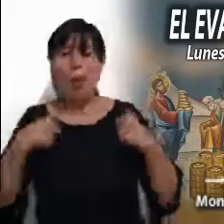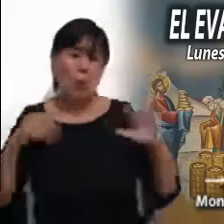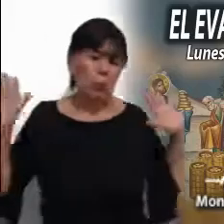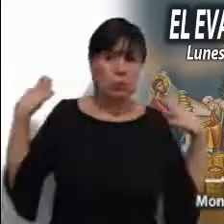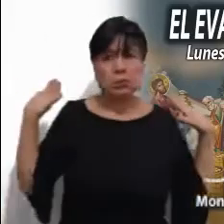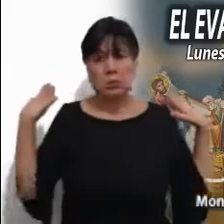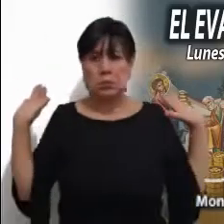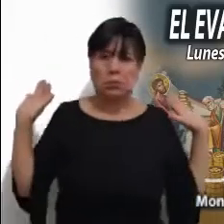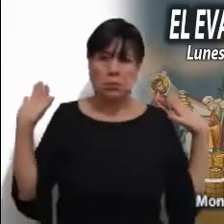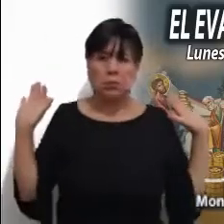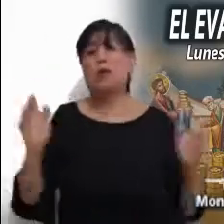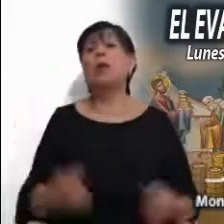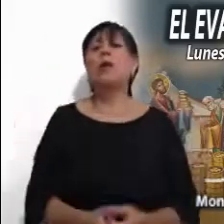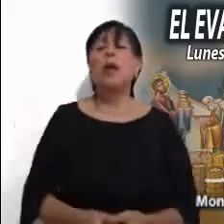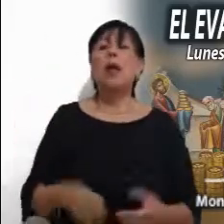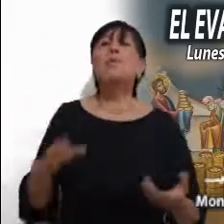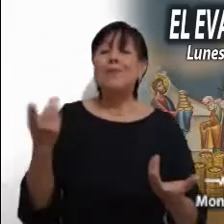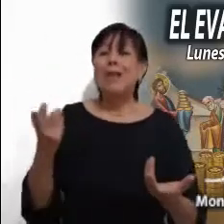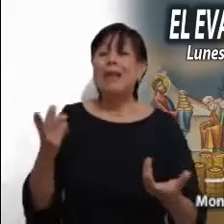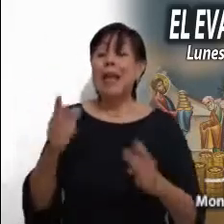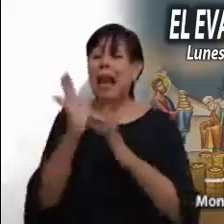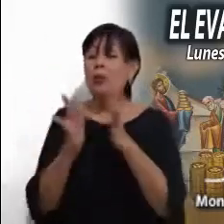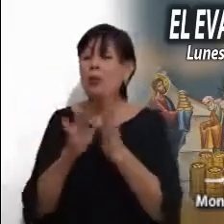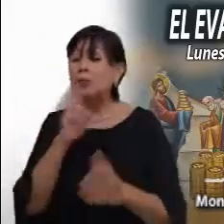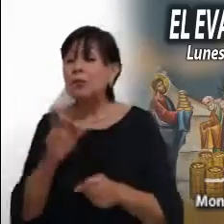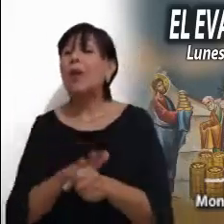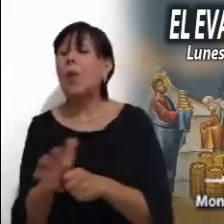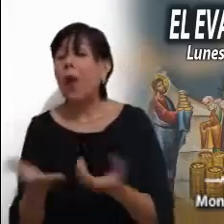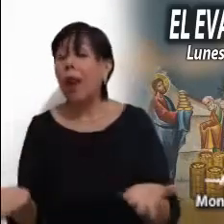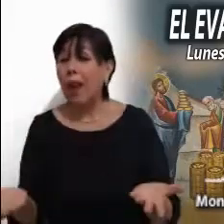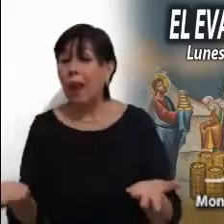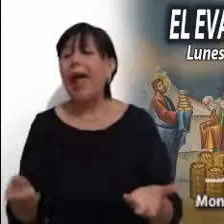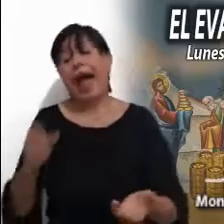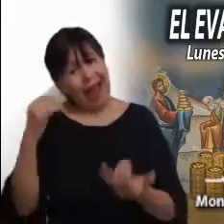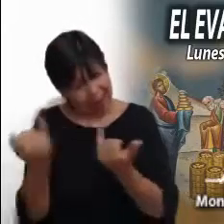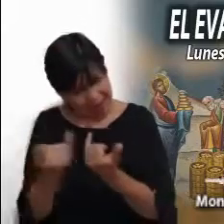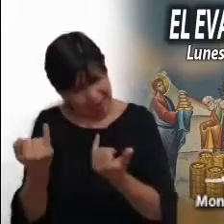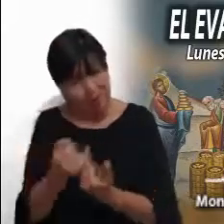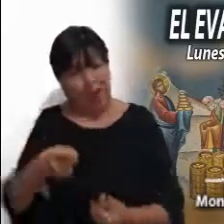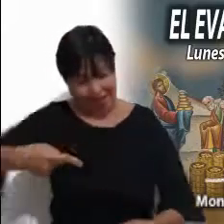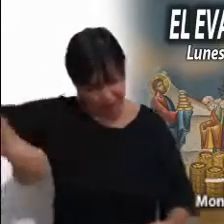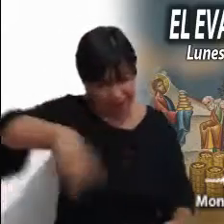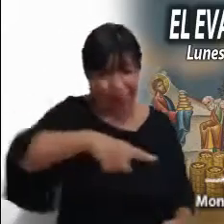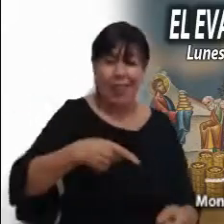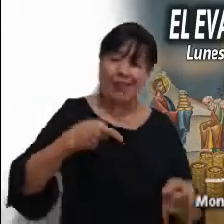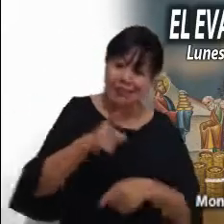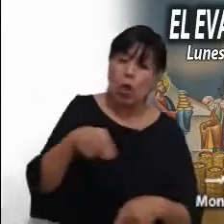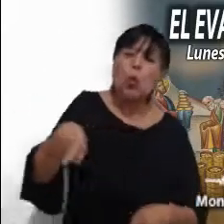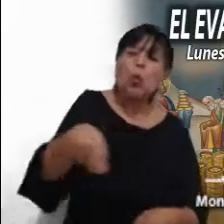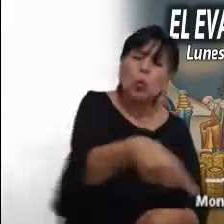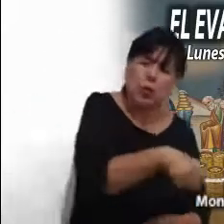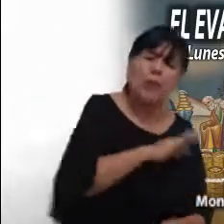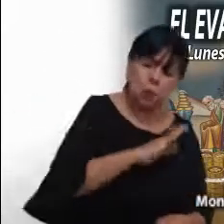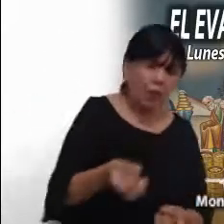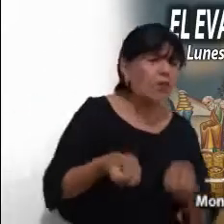involucren a ellos. La respuesta de Jesús también es para nosotros. Denles